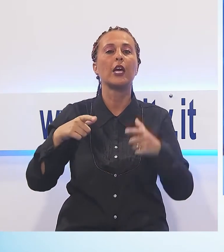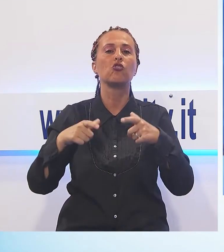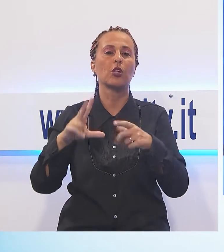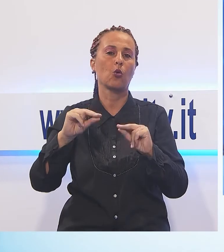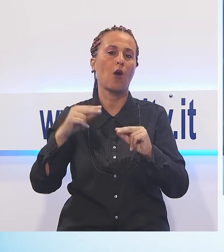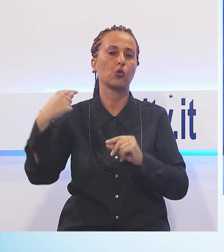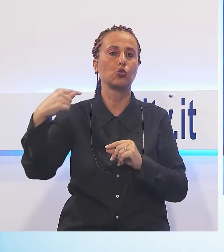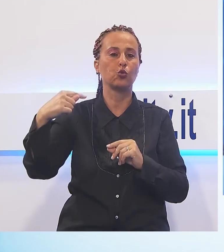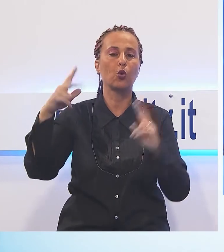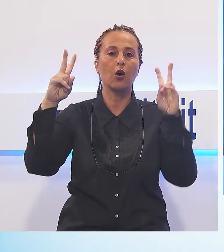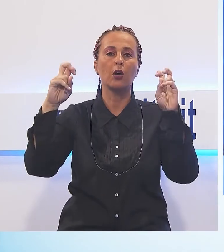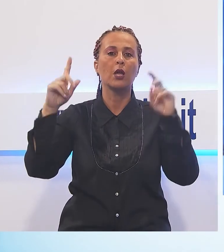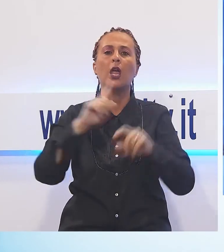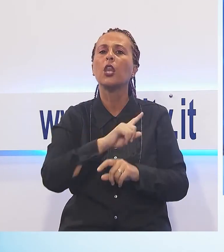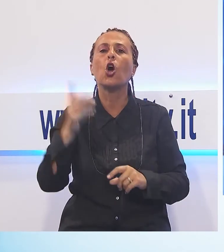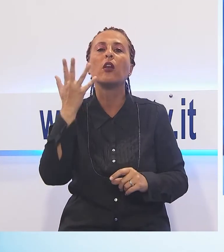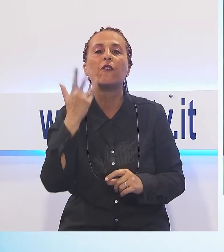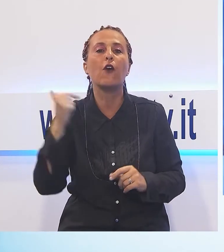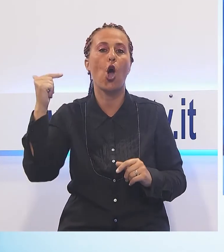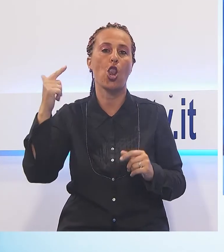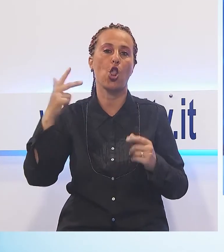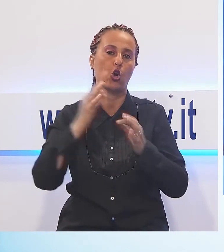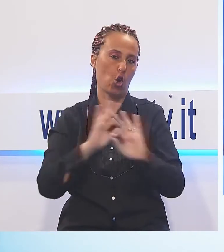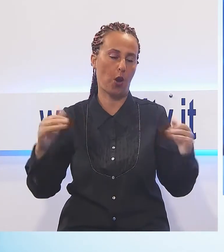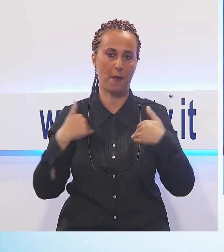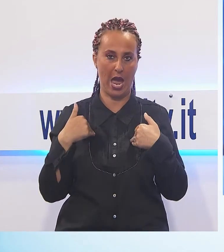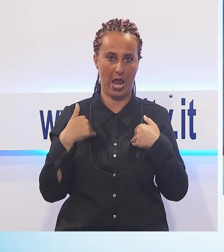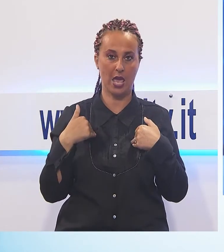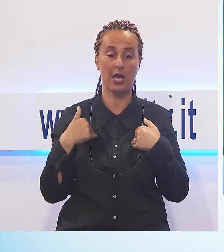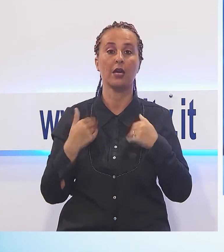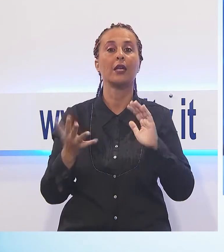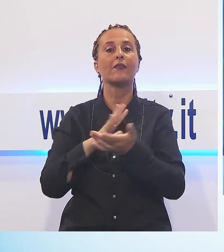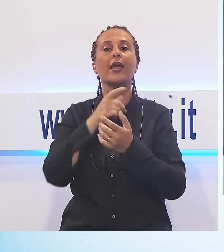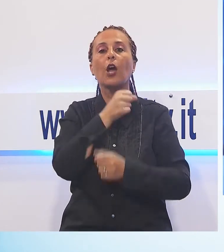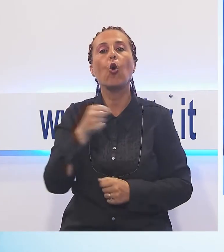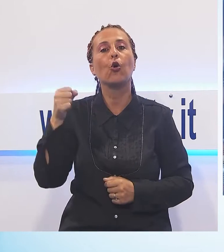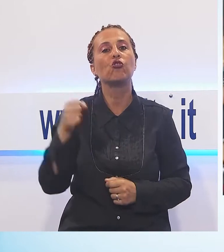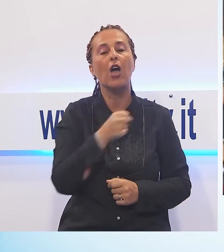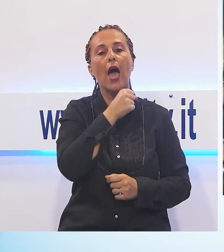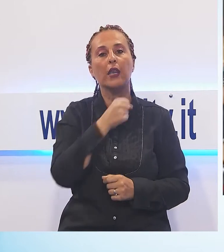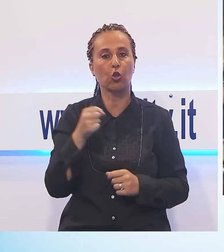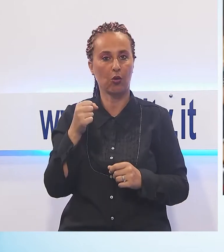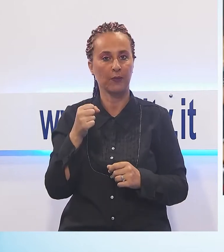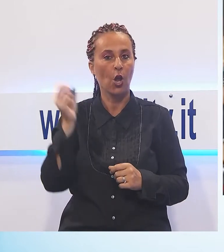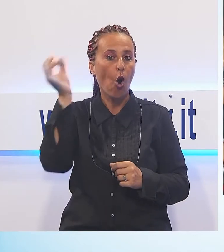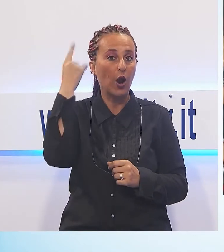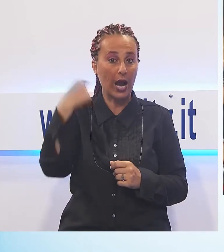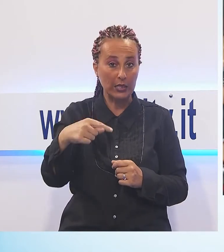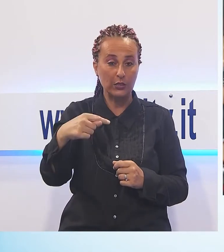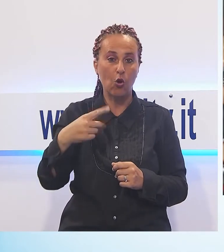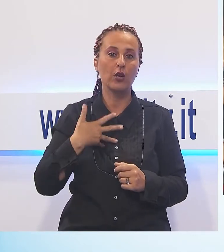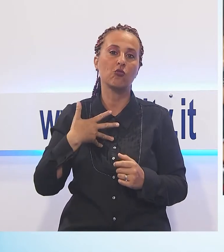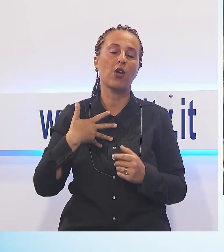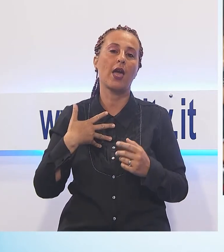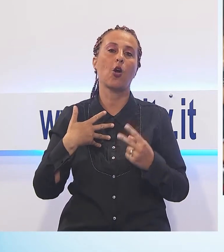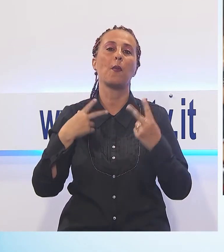saranno protagonisti alla Festa del Vino di Monte Carlo. Il live di Nottoli inizierà alle ore 22 e sarà l'occasione per sentire dal vivo